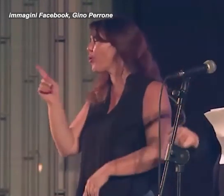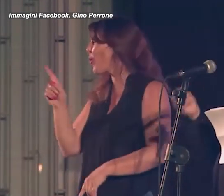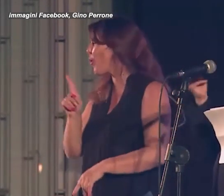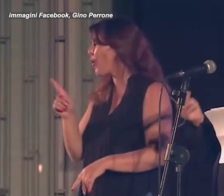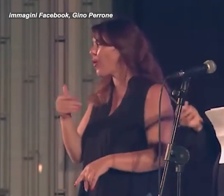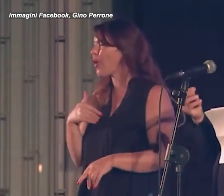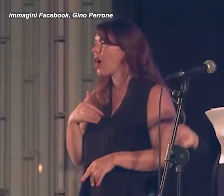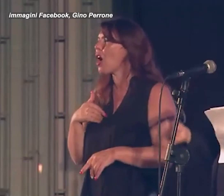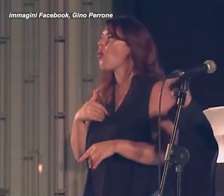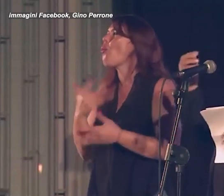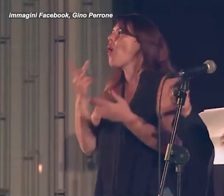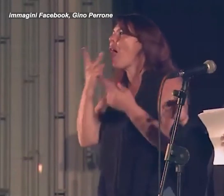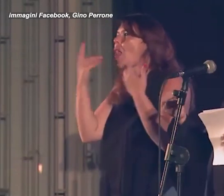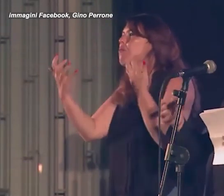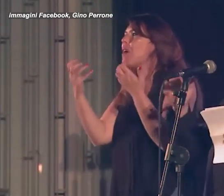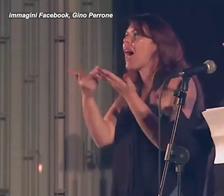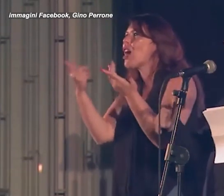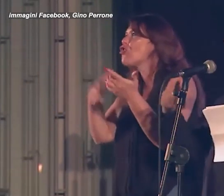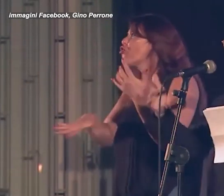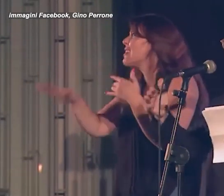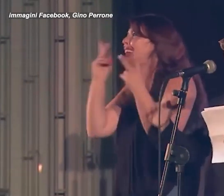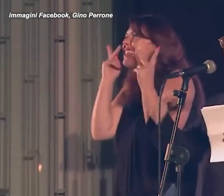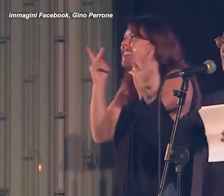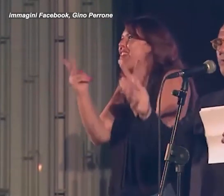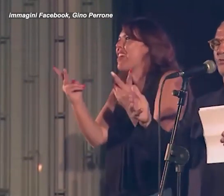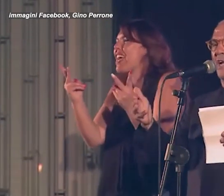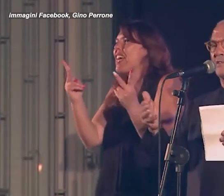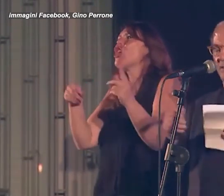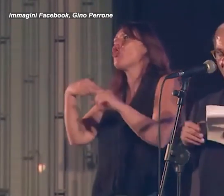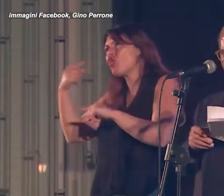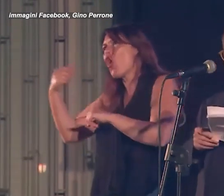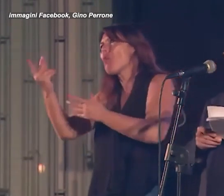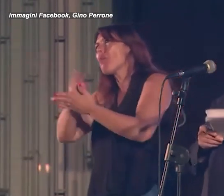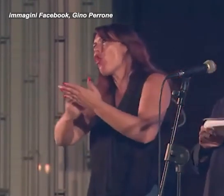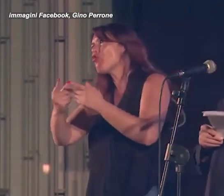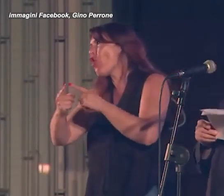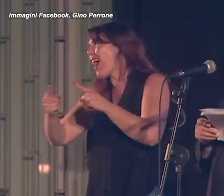il biglietto da visita della città, poi pensiamo ai lunghi progetti.